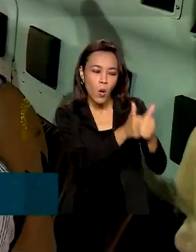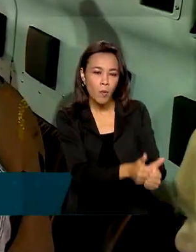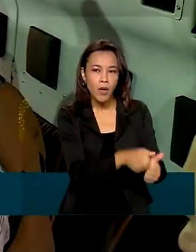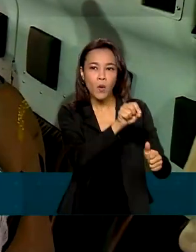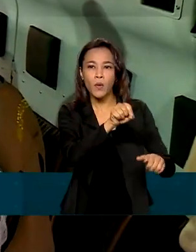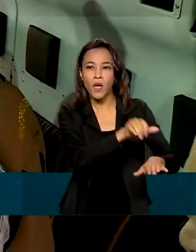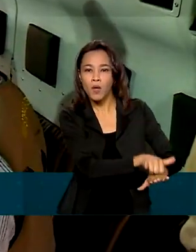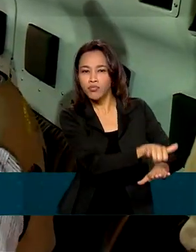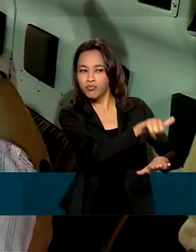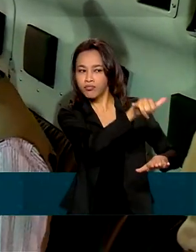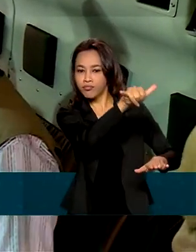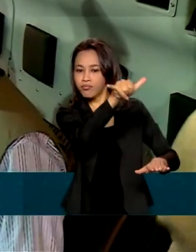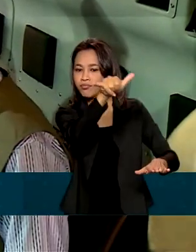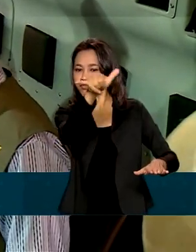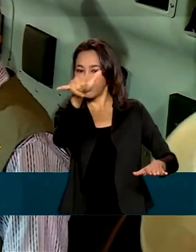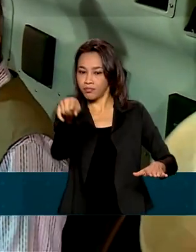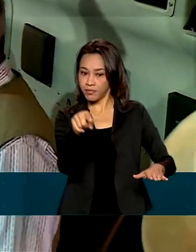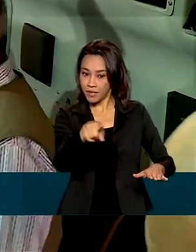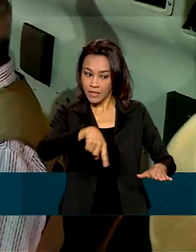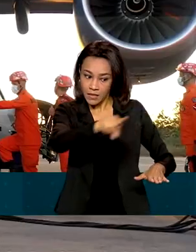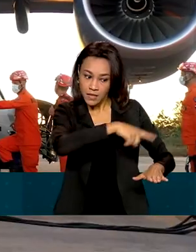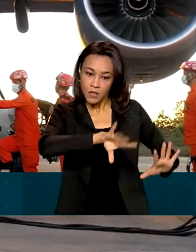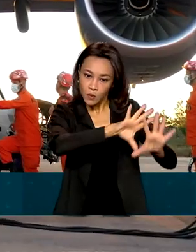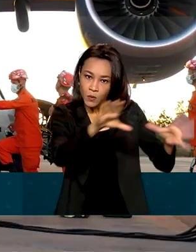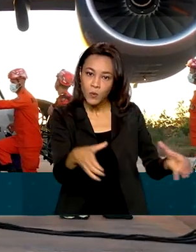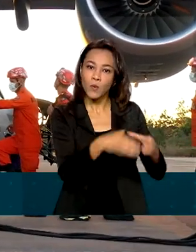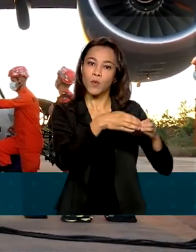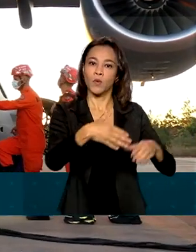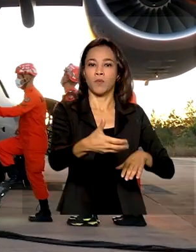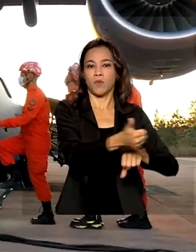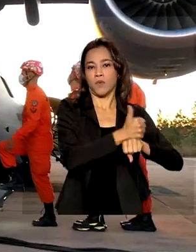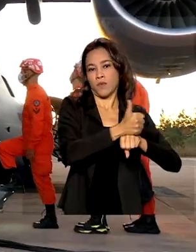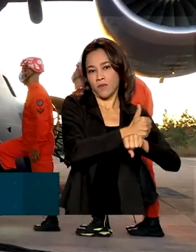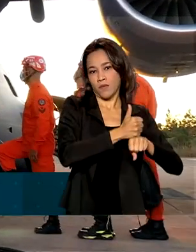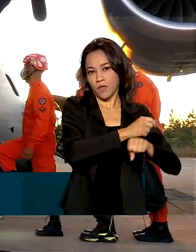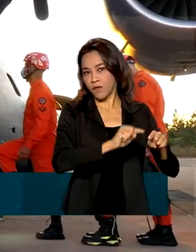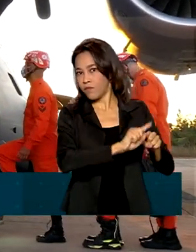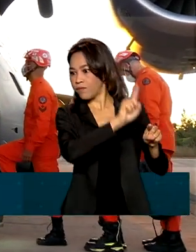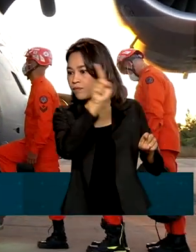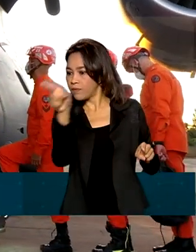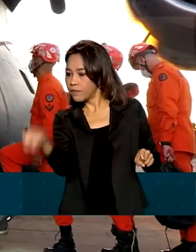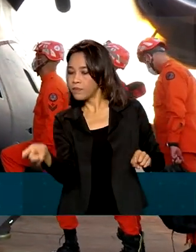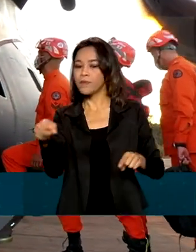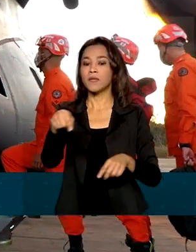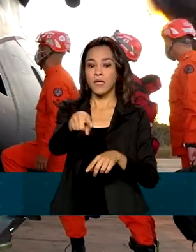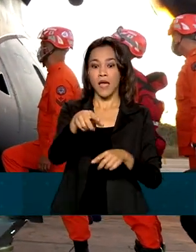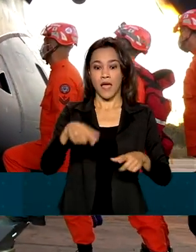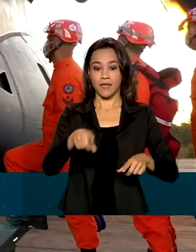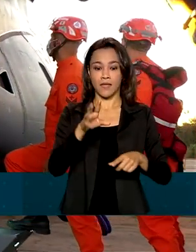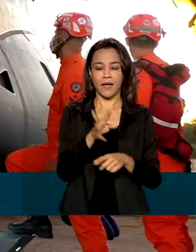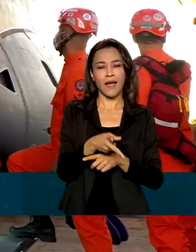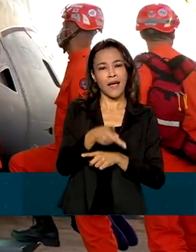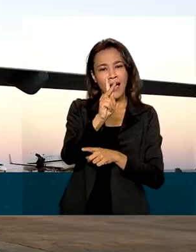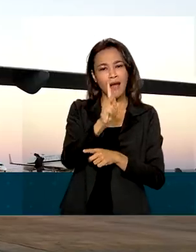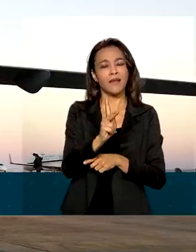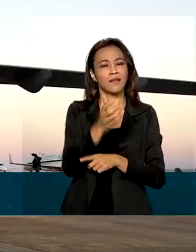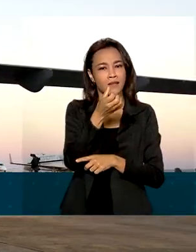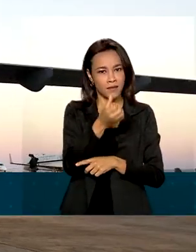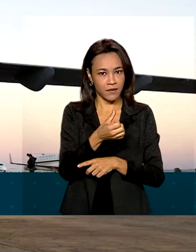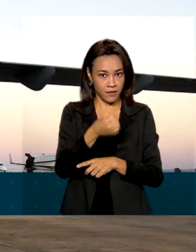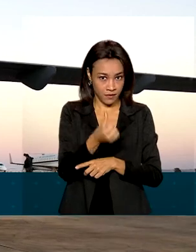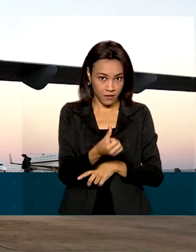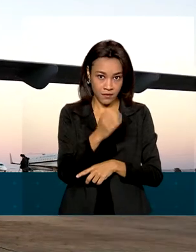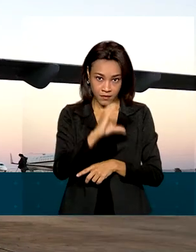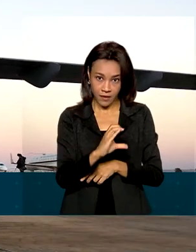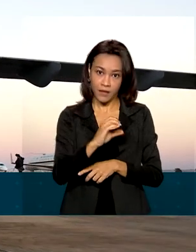humanitária multidisciplinar brasileira para Porto Príncipe, no Haiti. A aeronave, uma KC-390 Millennium, da